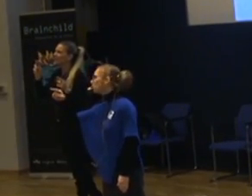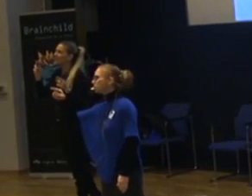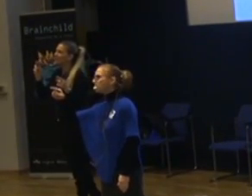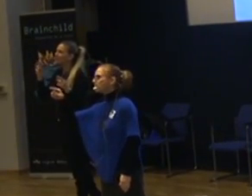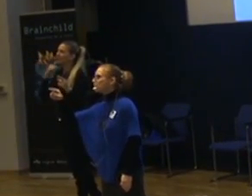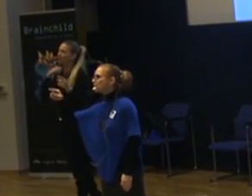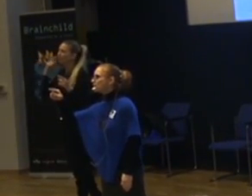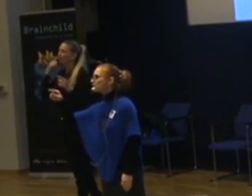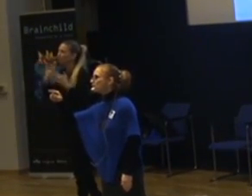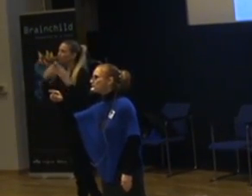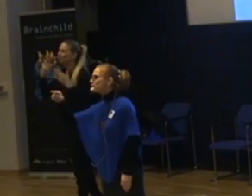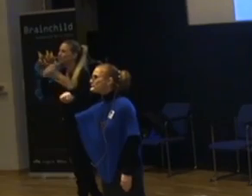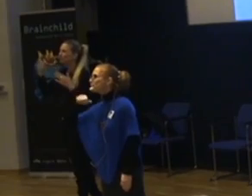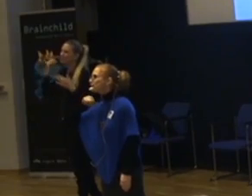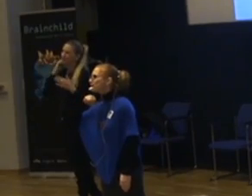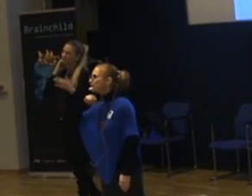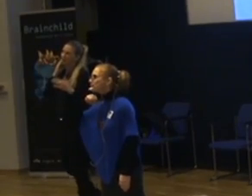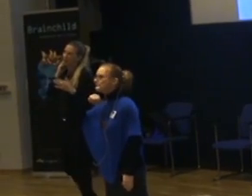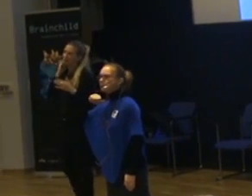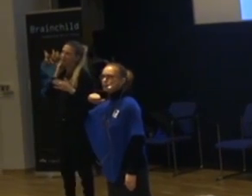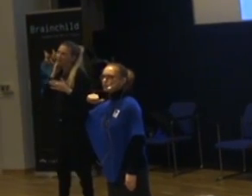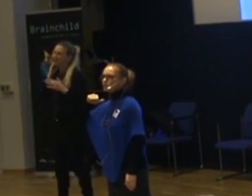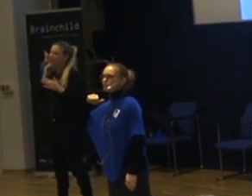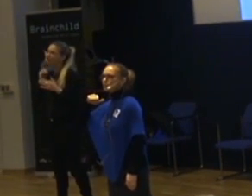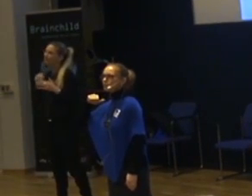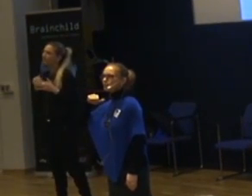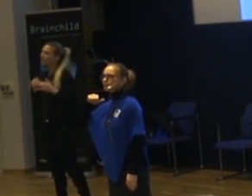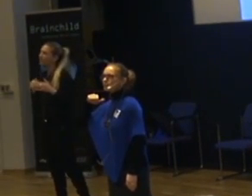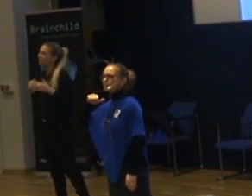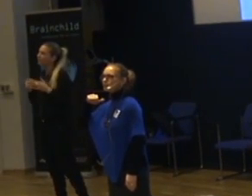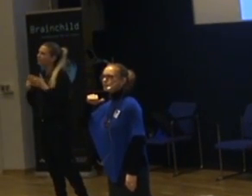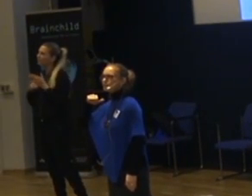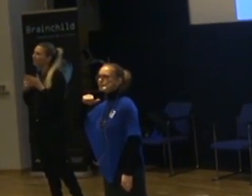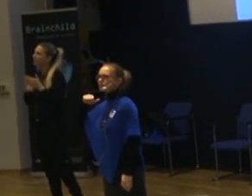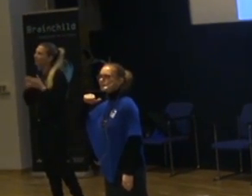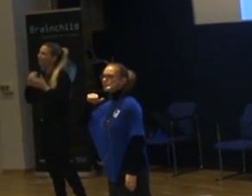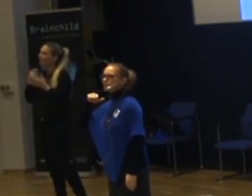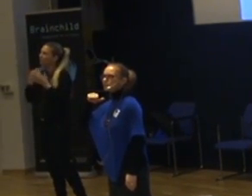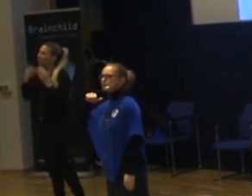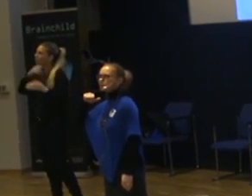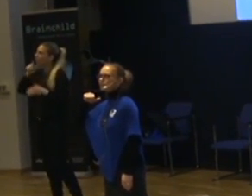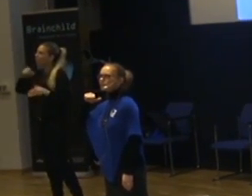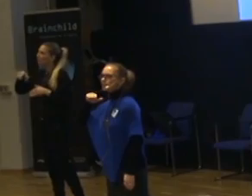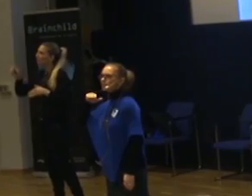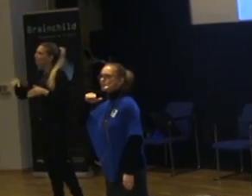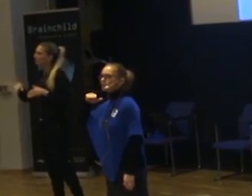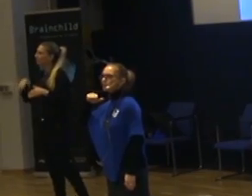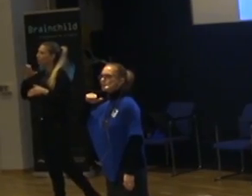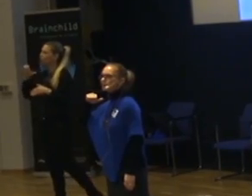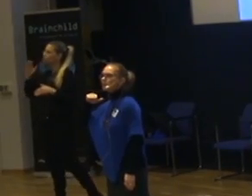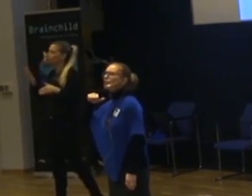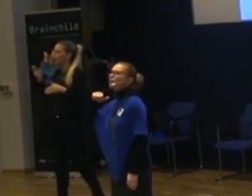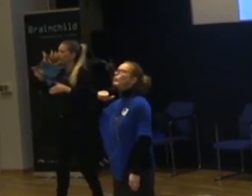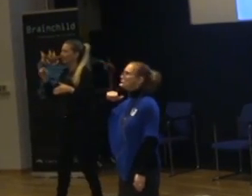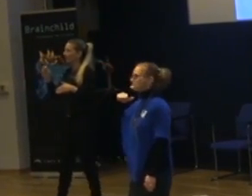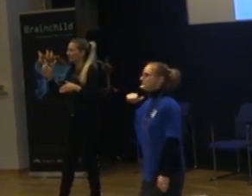Jag hör jättedåligt. Jag ska bara få en mick till dig. Jaha, okej. Alltså menar du att många av de här barnen kanske är synestetiska? Att de